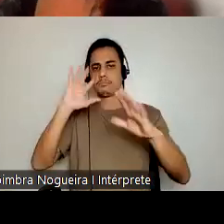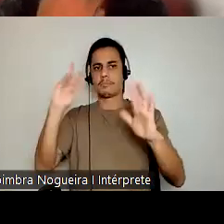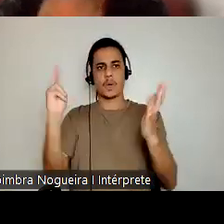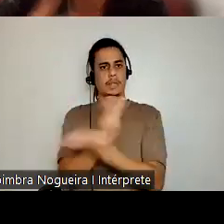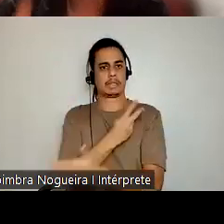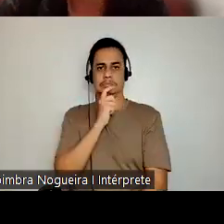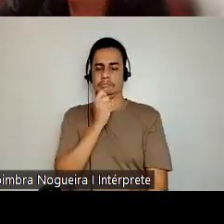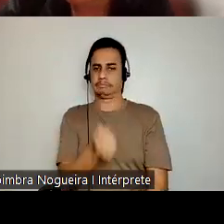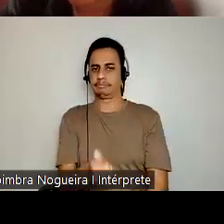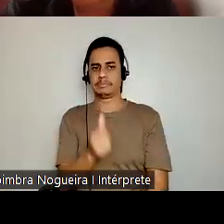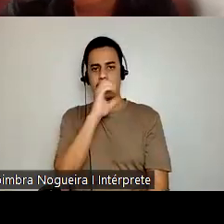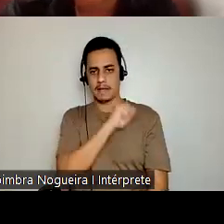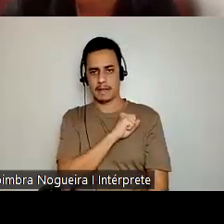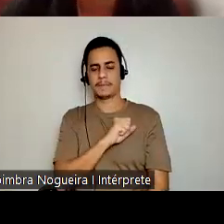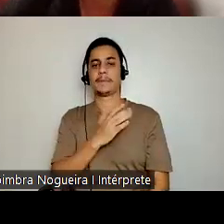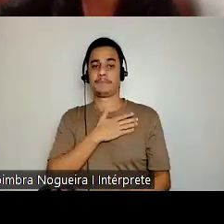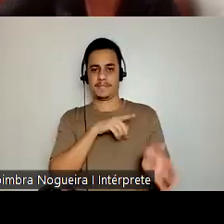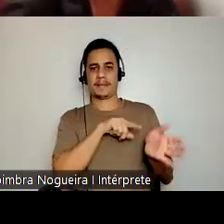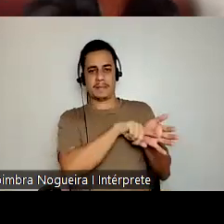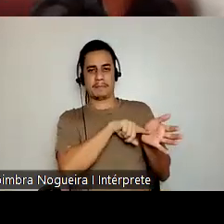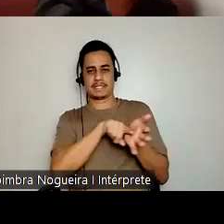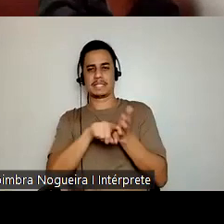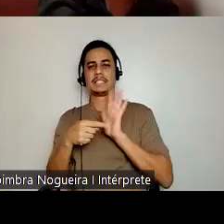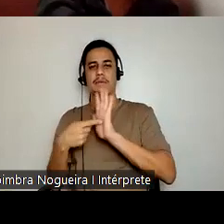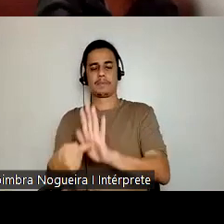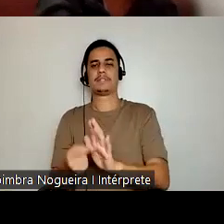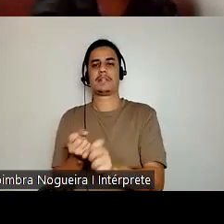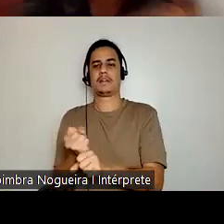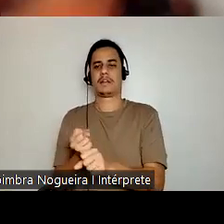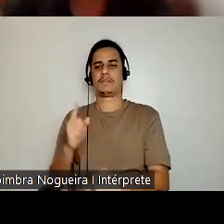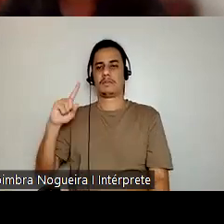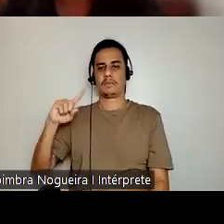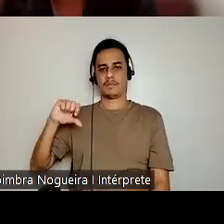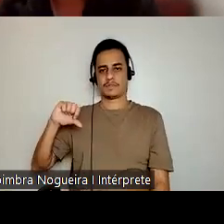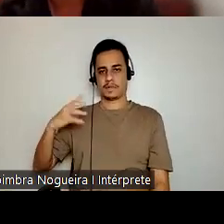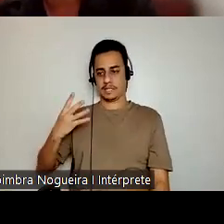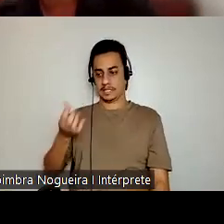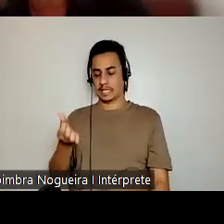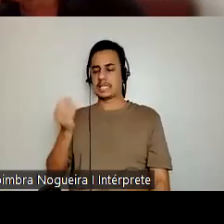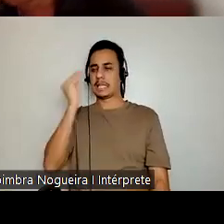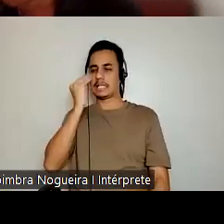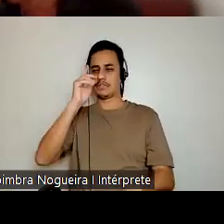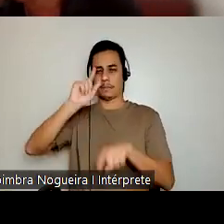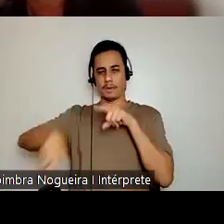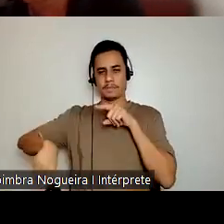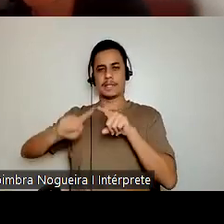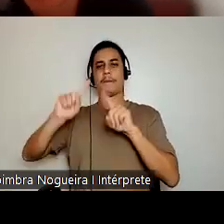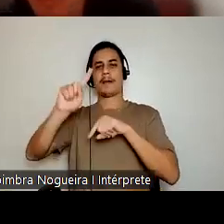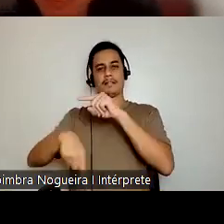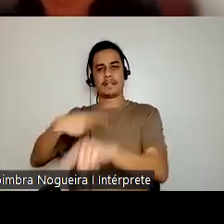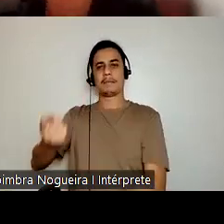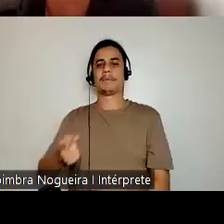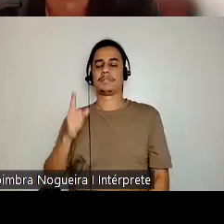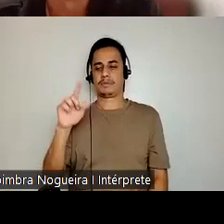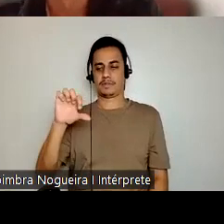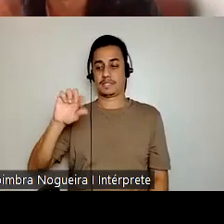Na minha pesquisa, eu mostro que em 1946 tem essa tentativa de proibição e em 1958 o Congresso Nacional